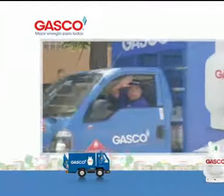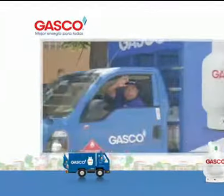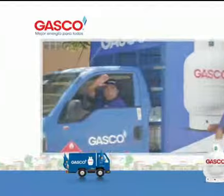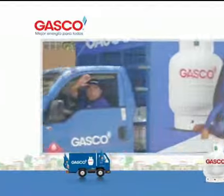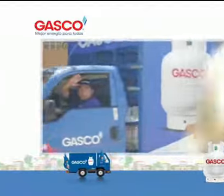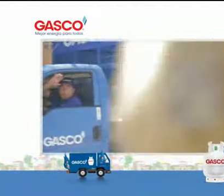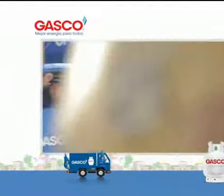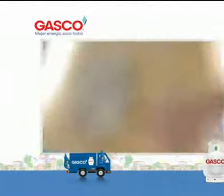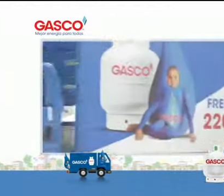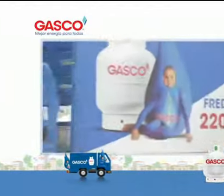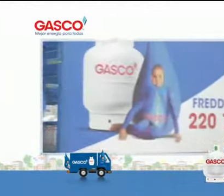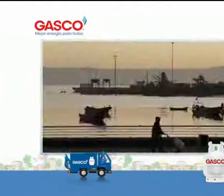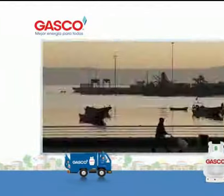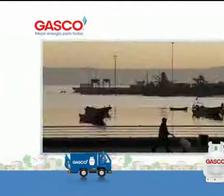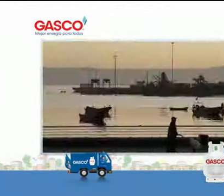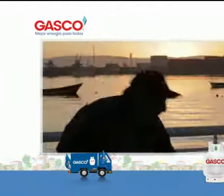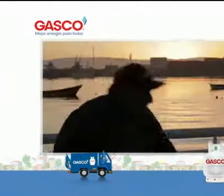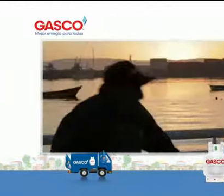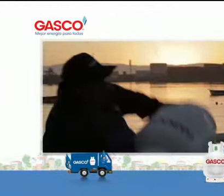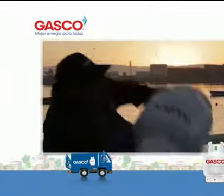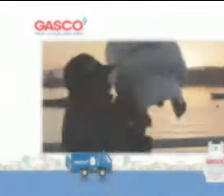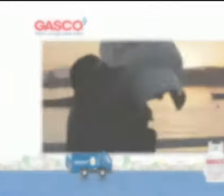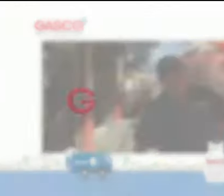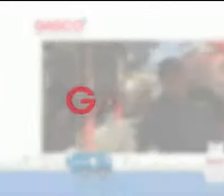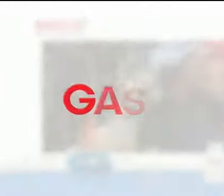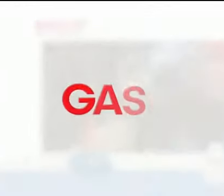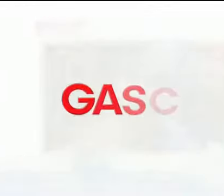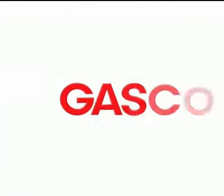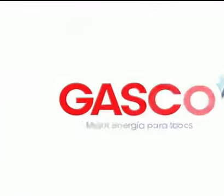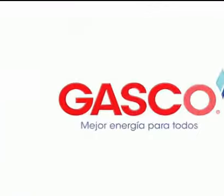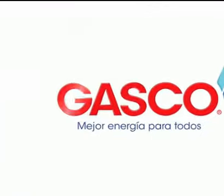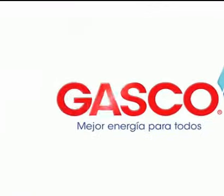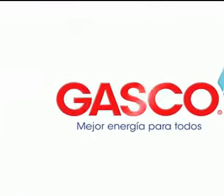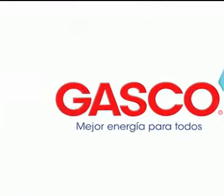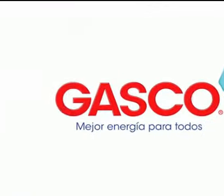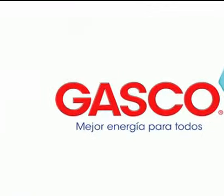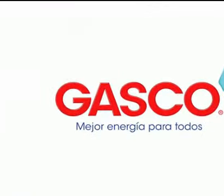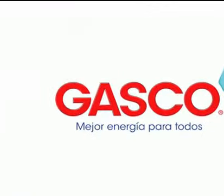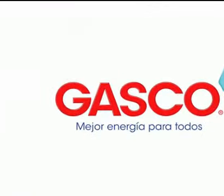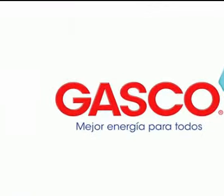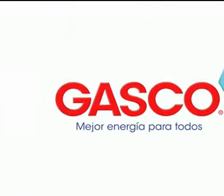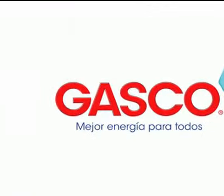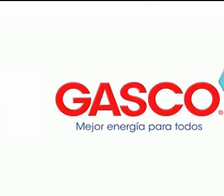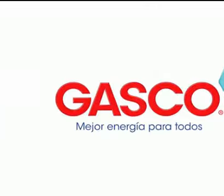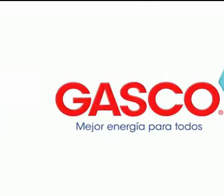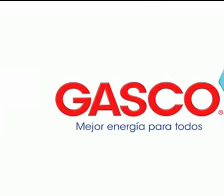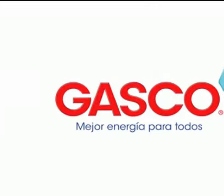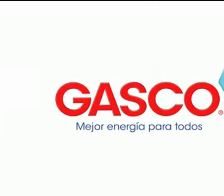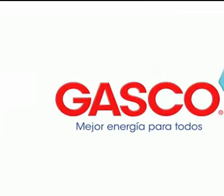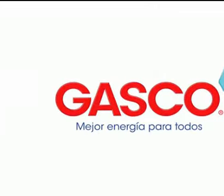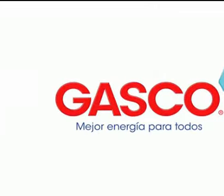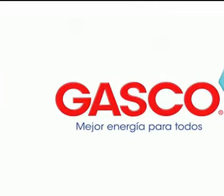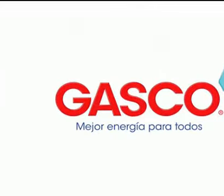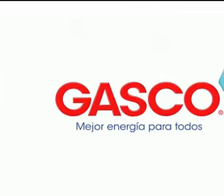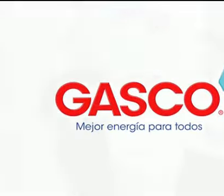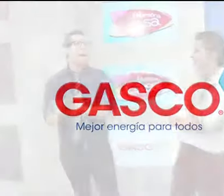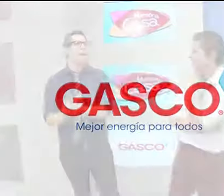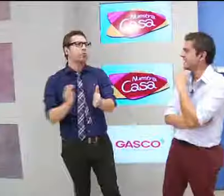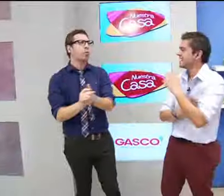darse el gas. Los llaman, y este invierno, evidentemente, van a estar ahí. Gasco, mejor energía para todos. Un aplauso para